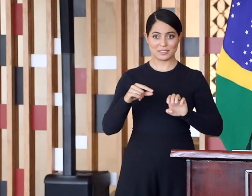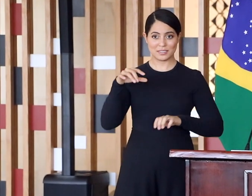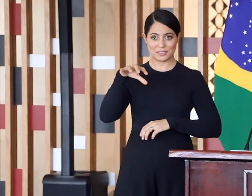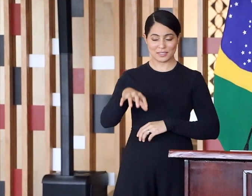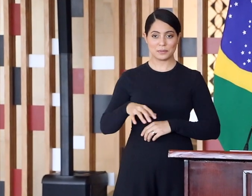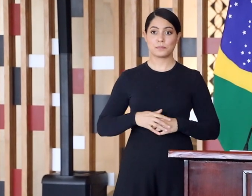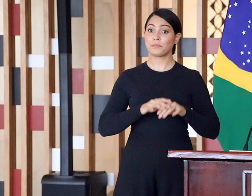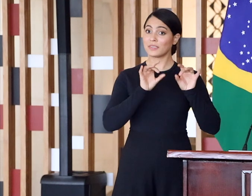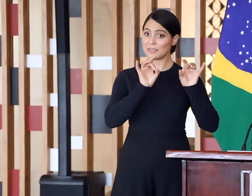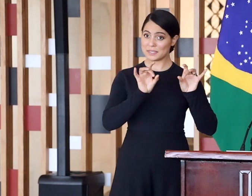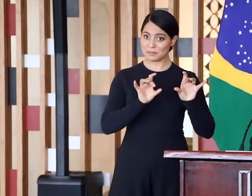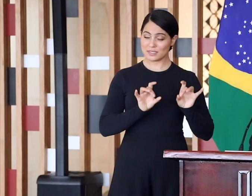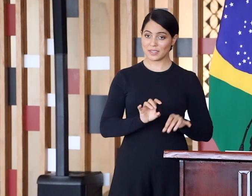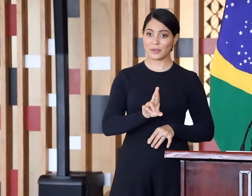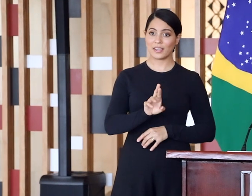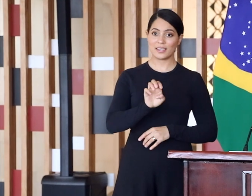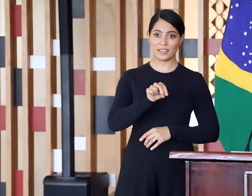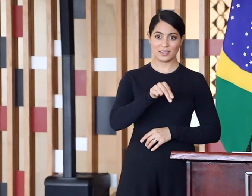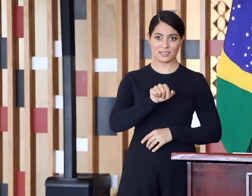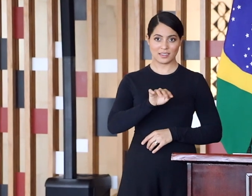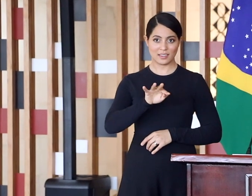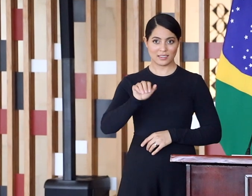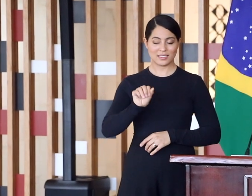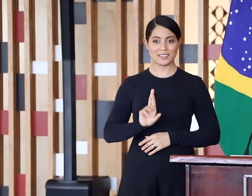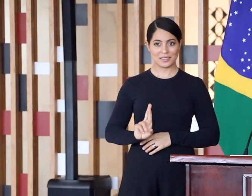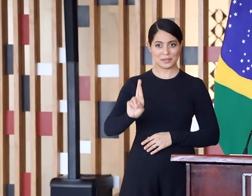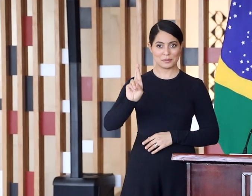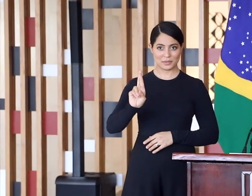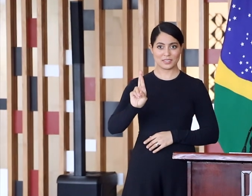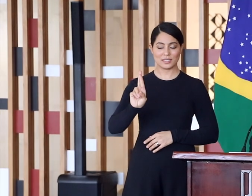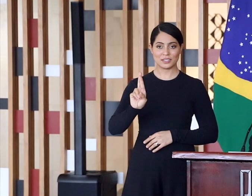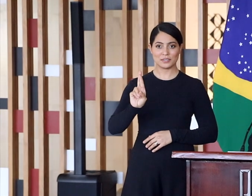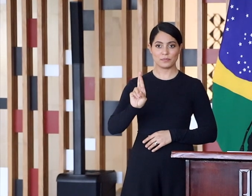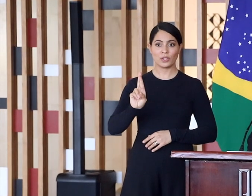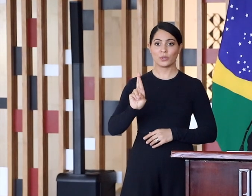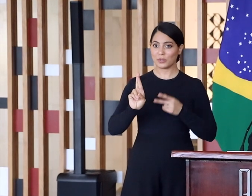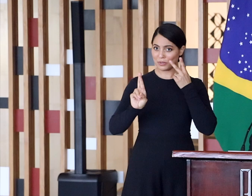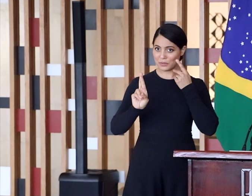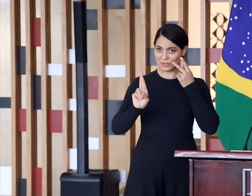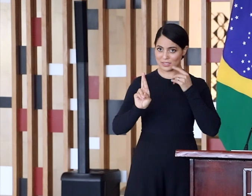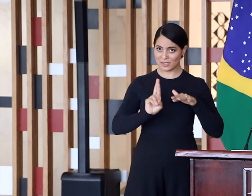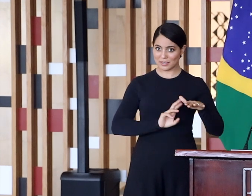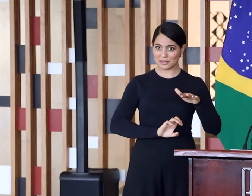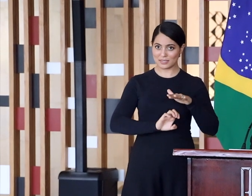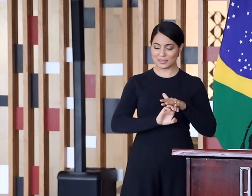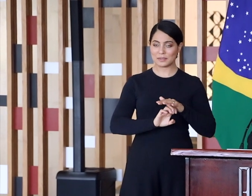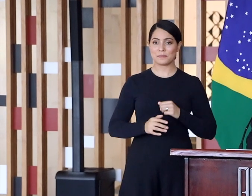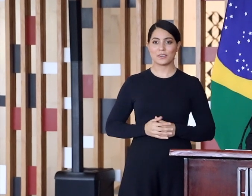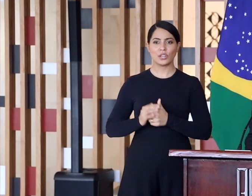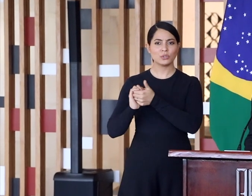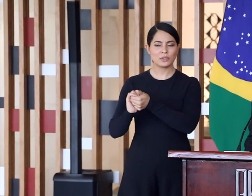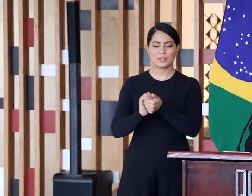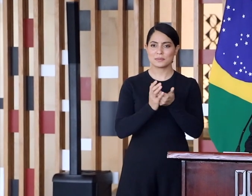Renata Silveira, representante do Cimagrã, Ceará, em nome de quem eu saldo todas as